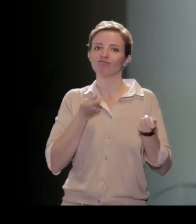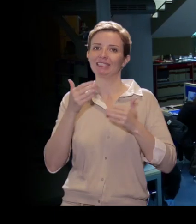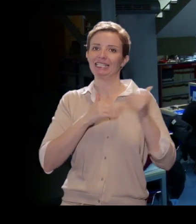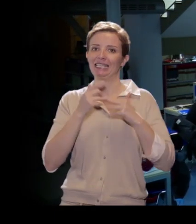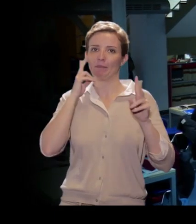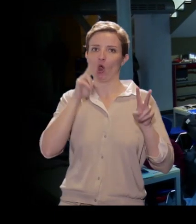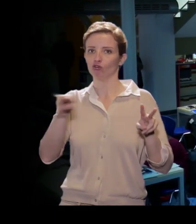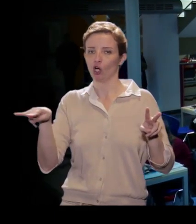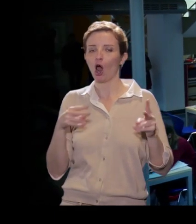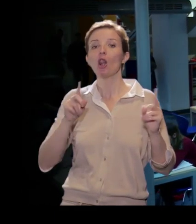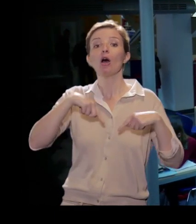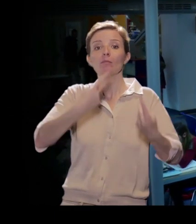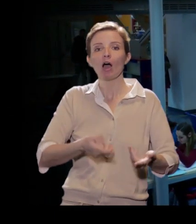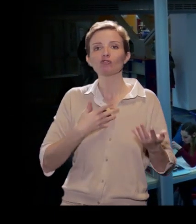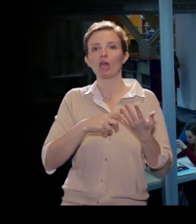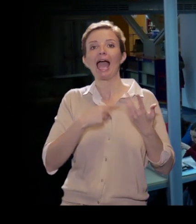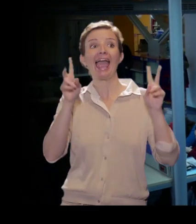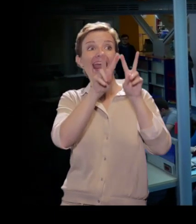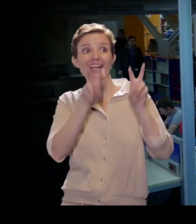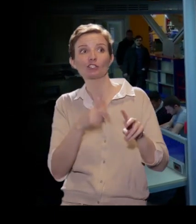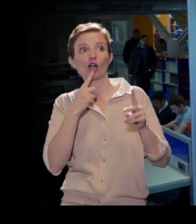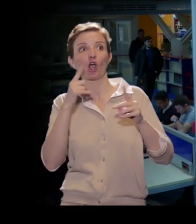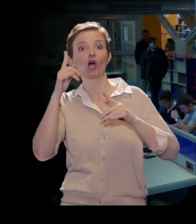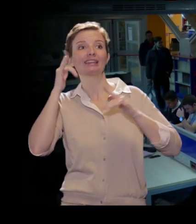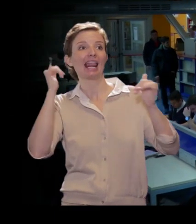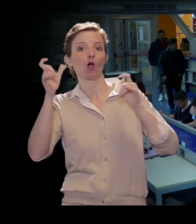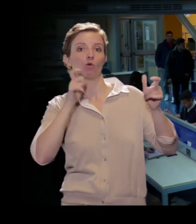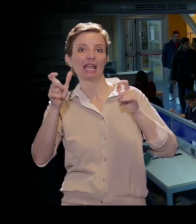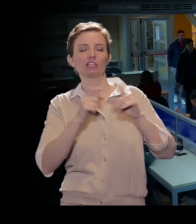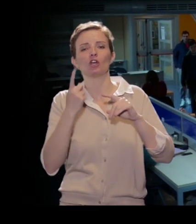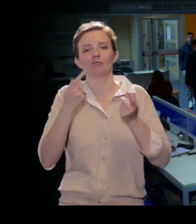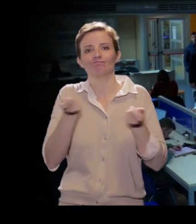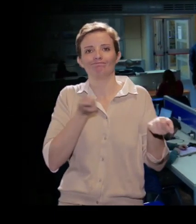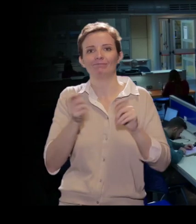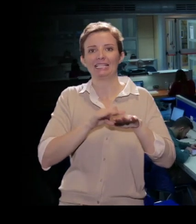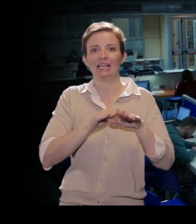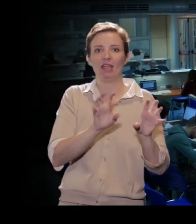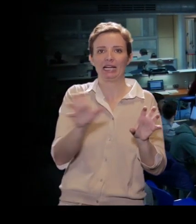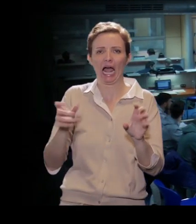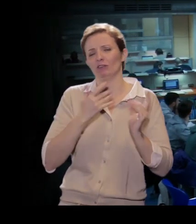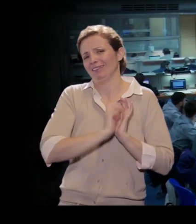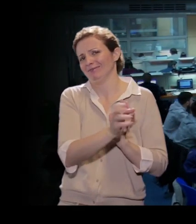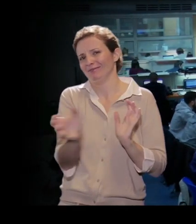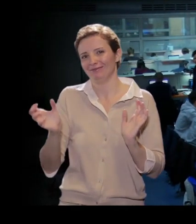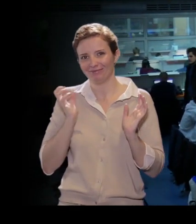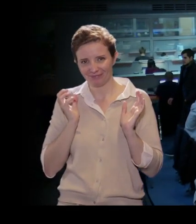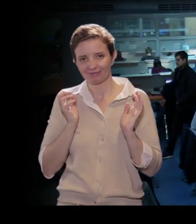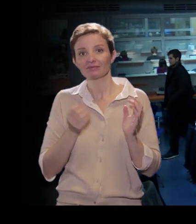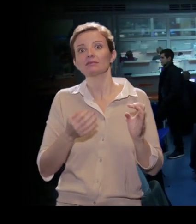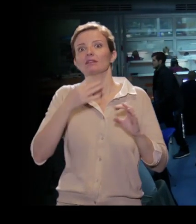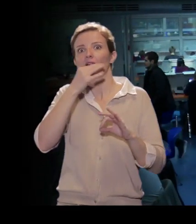l'ingegnere elettronico delle telecomunicazioni che ha gestito i servizi radio e così via. Un sistema talmente